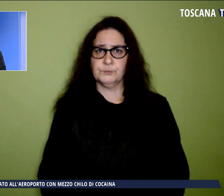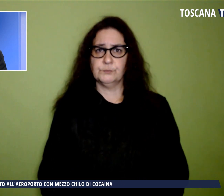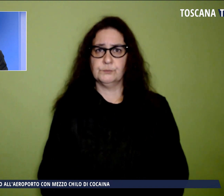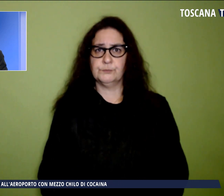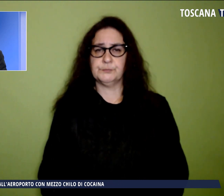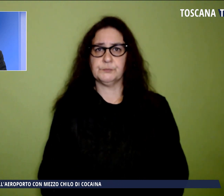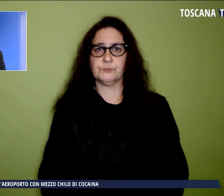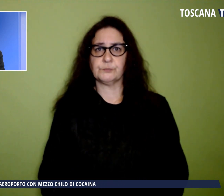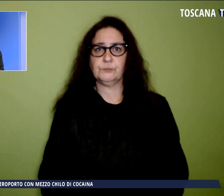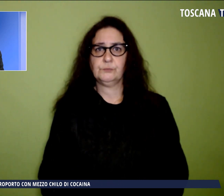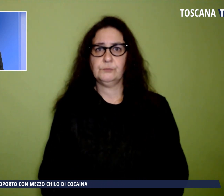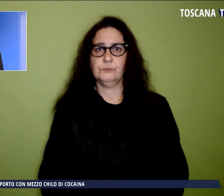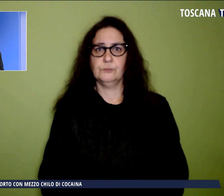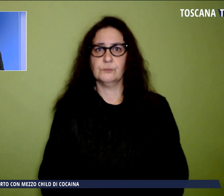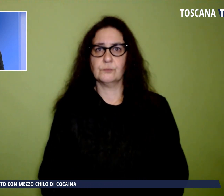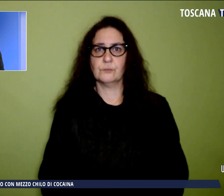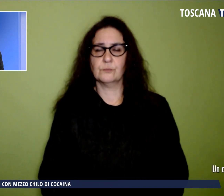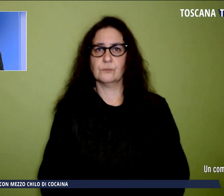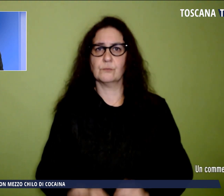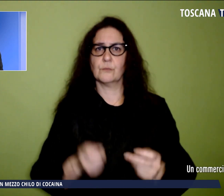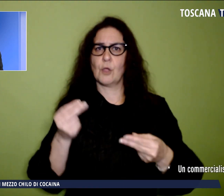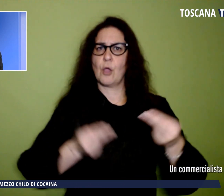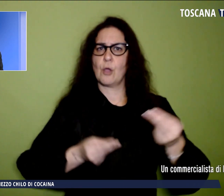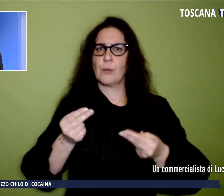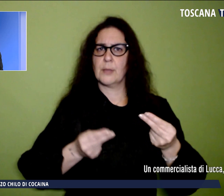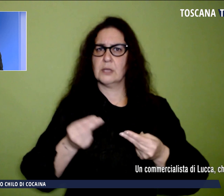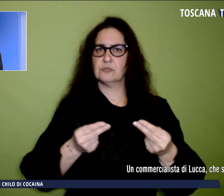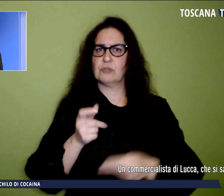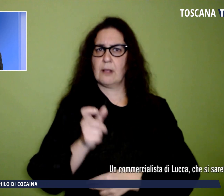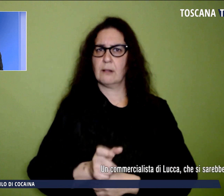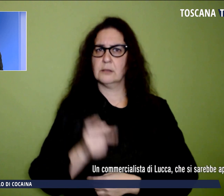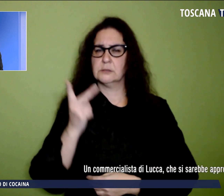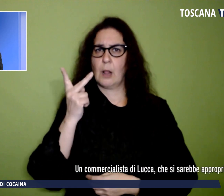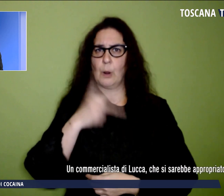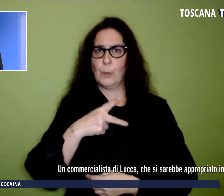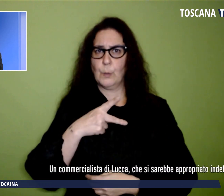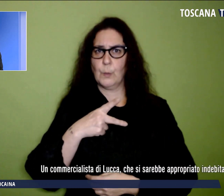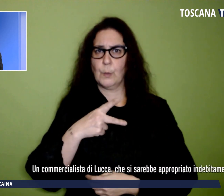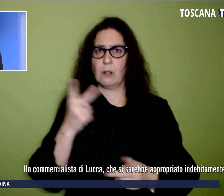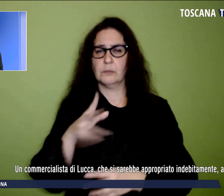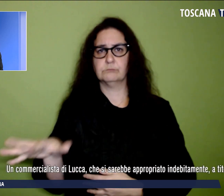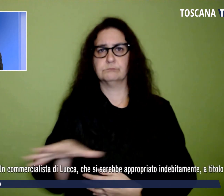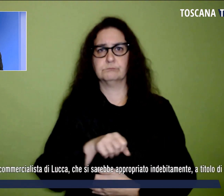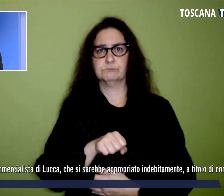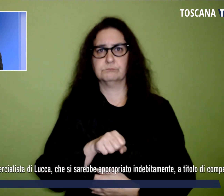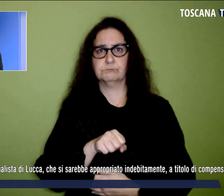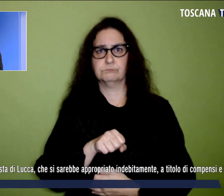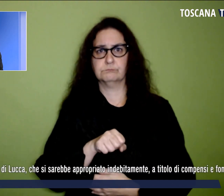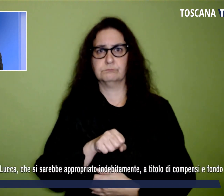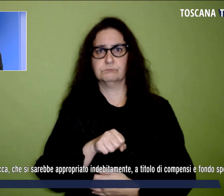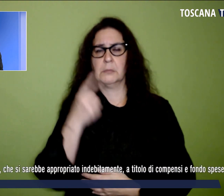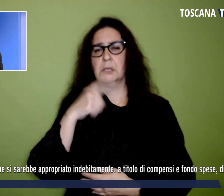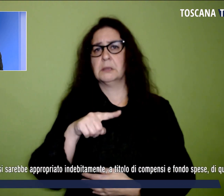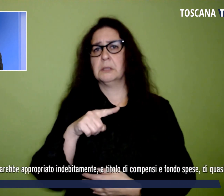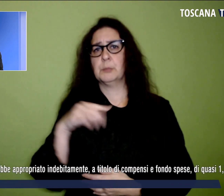Un commercialista di Lucca, che si sarebbe appropriato indebitamente a titolo di compensi e